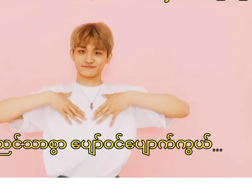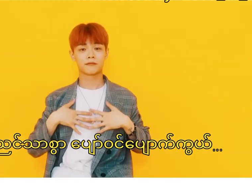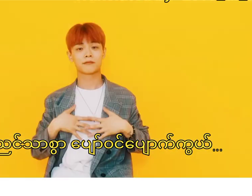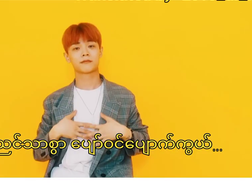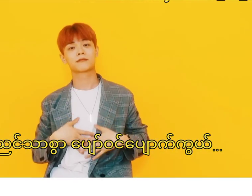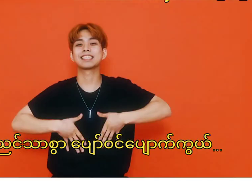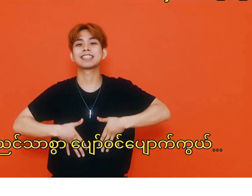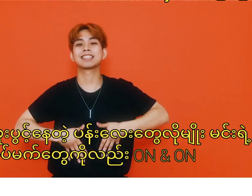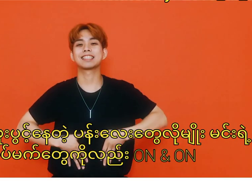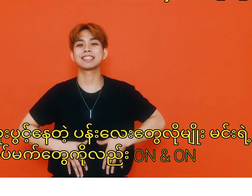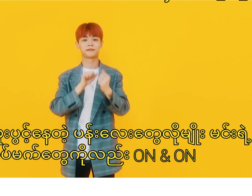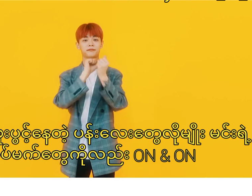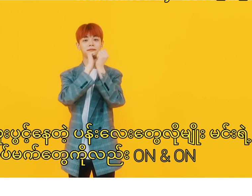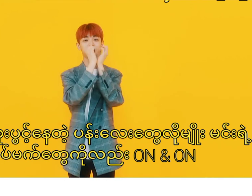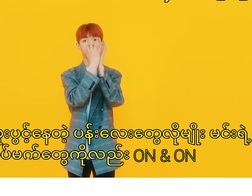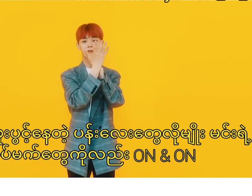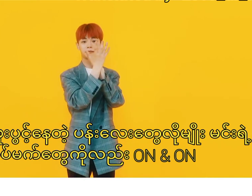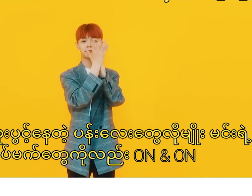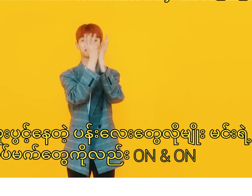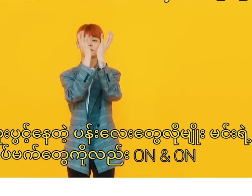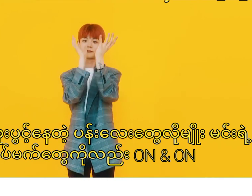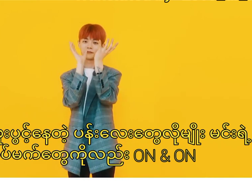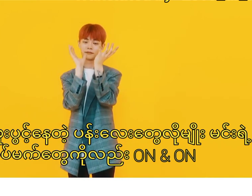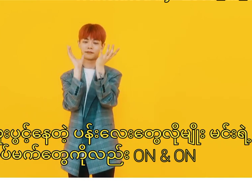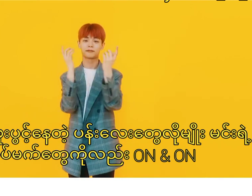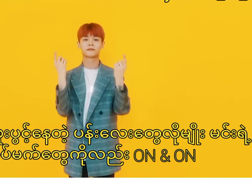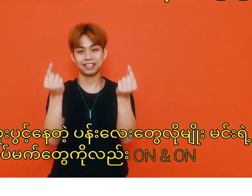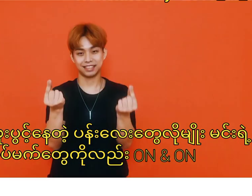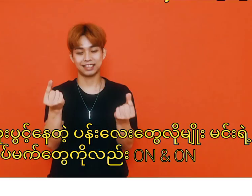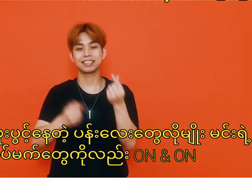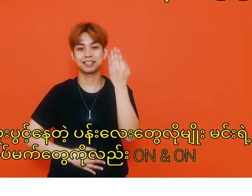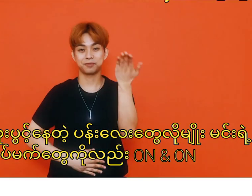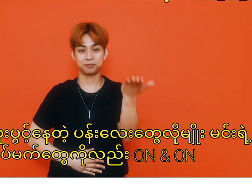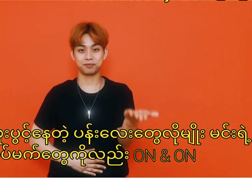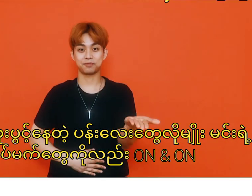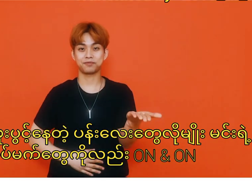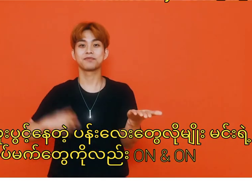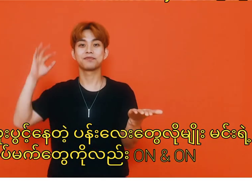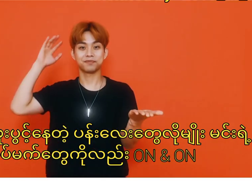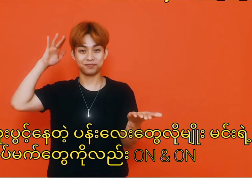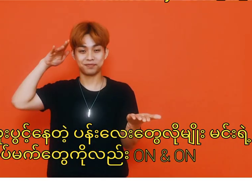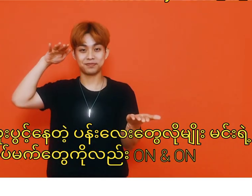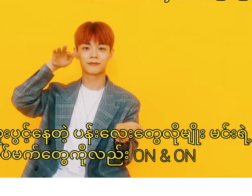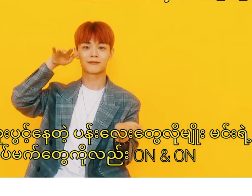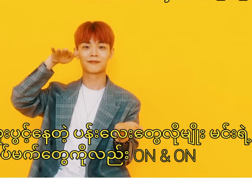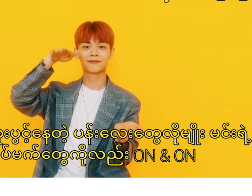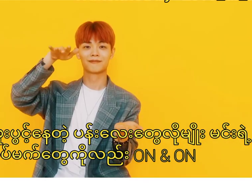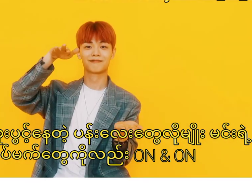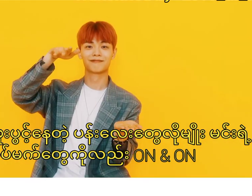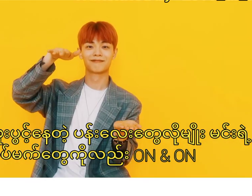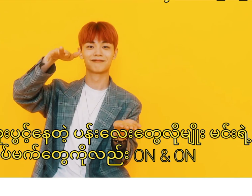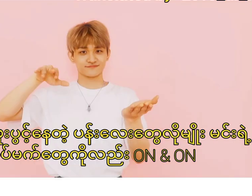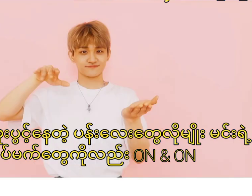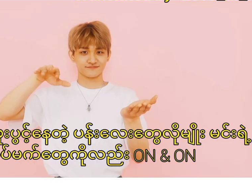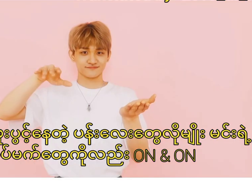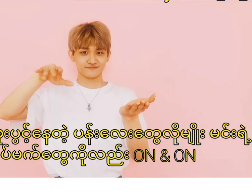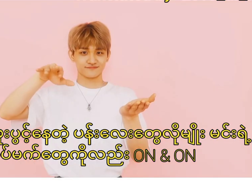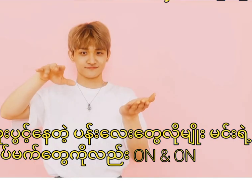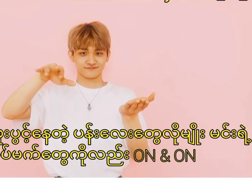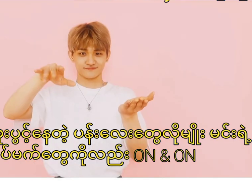기지개 피대 두 팔 벌린 꽃들처럼 그대 꿈 보내놔